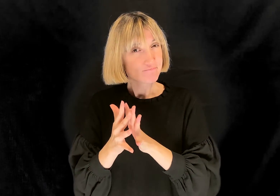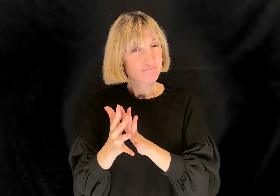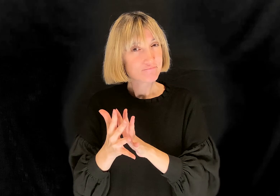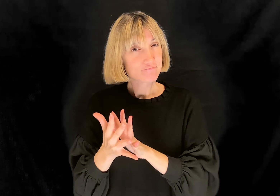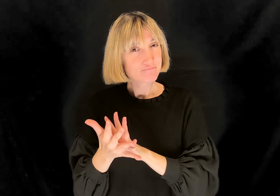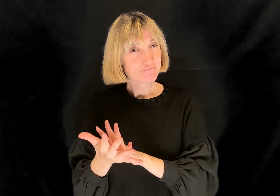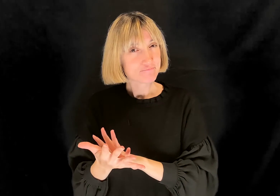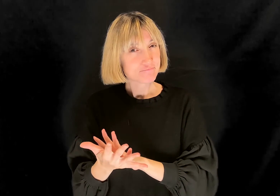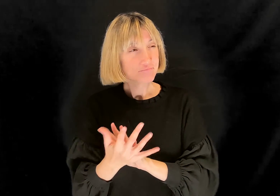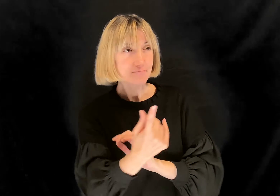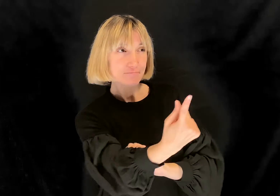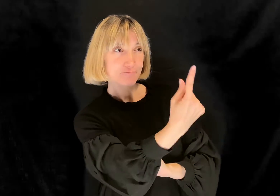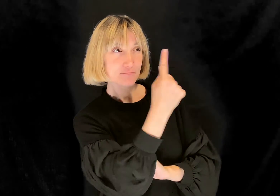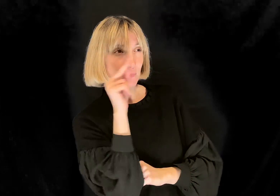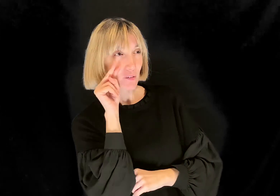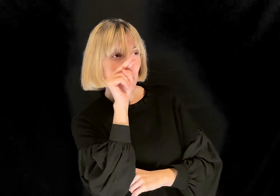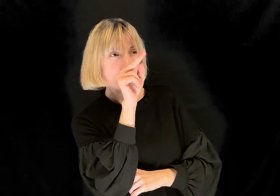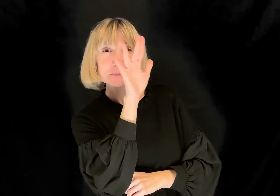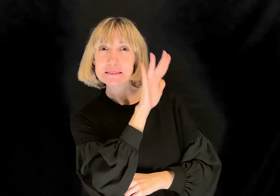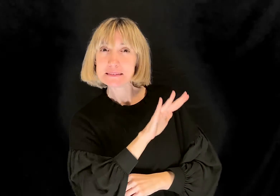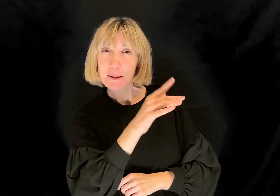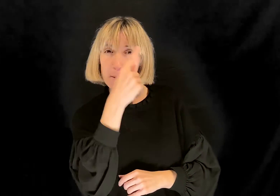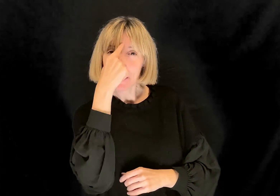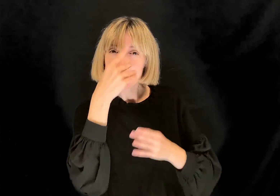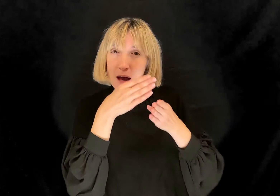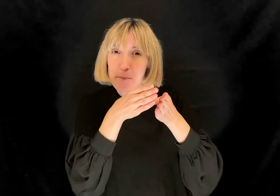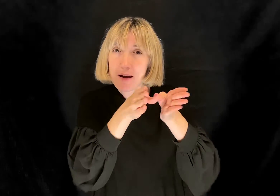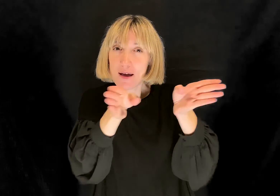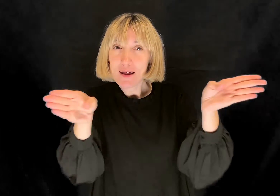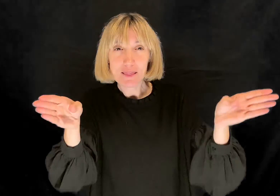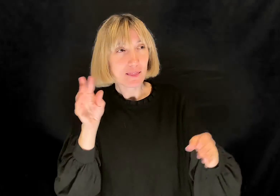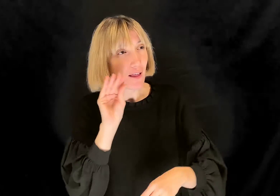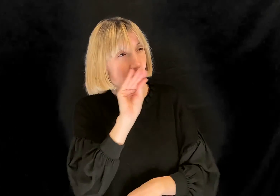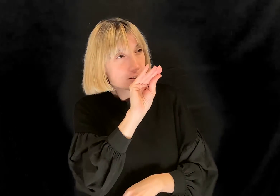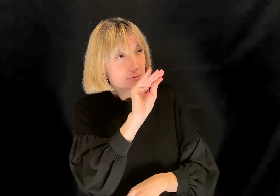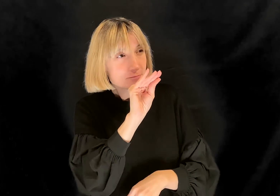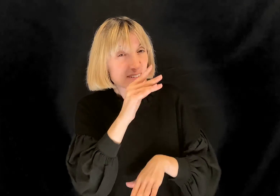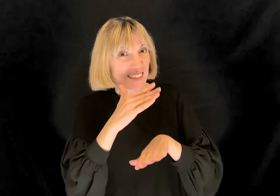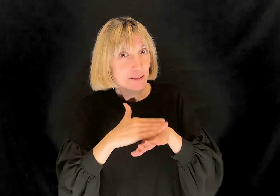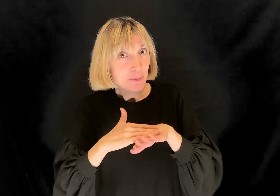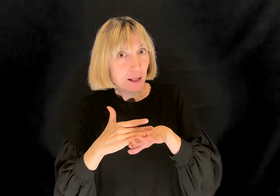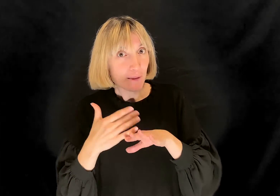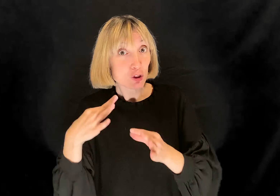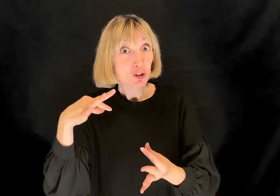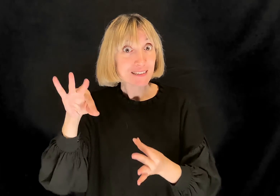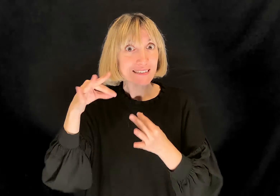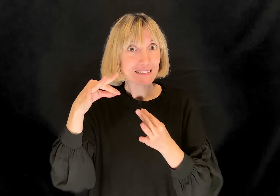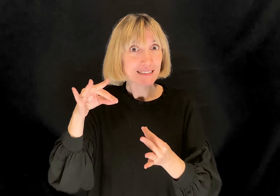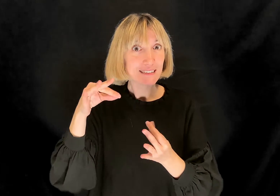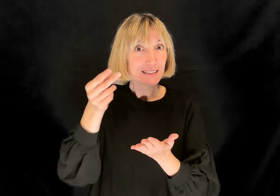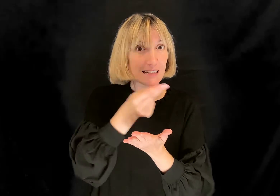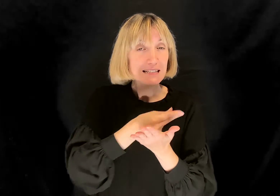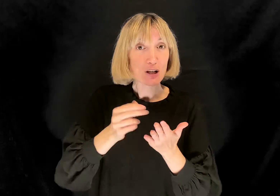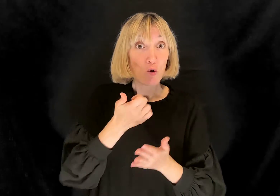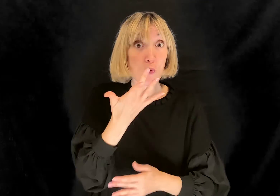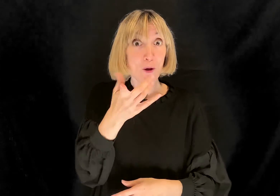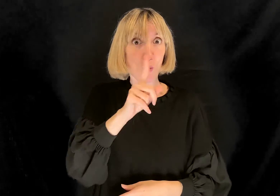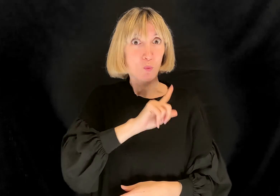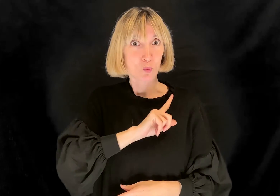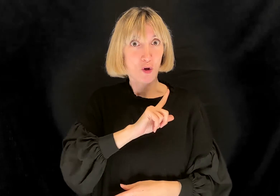Quando rincontravo uno che mi sembrava di mente aperta tentavo l'esperimento del mio disegno numero uno che ho sempre